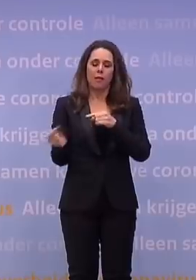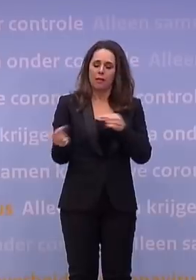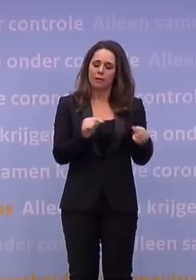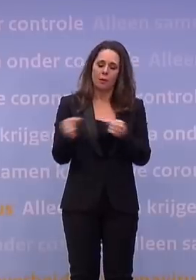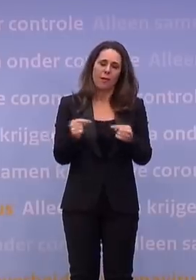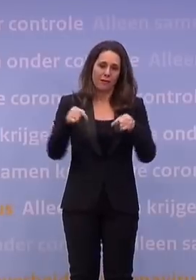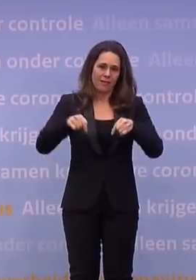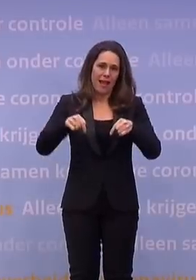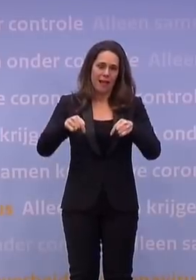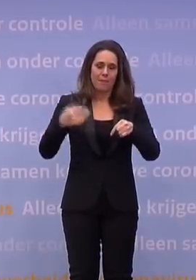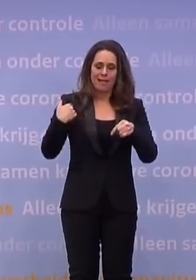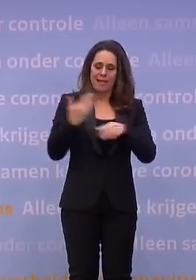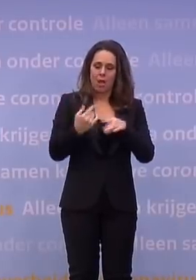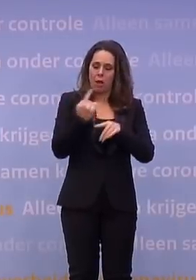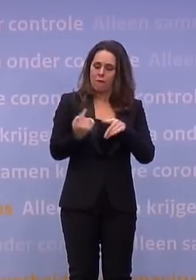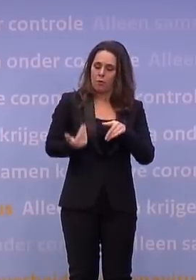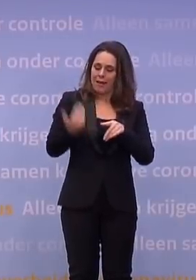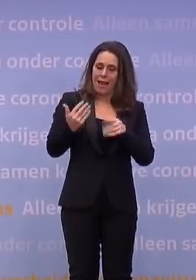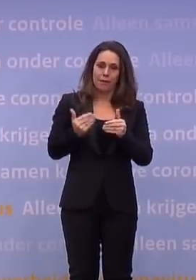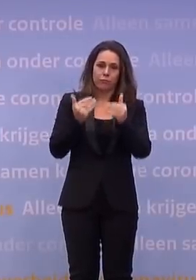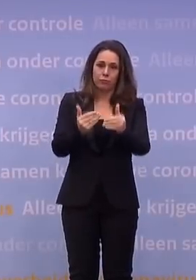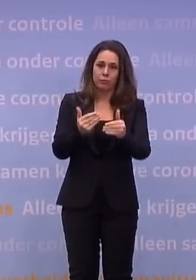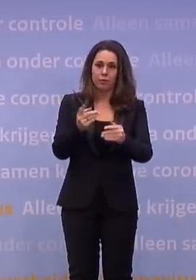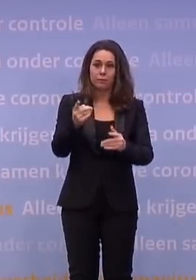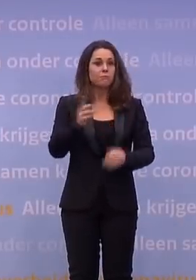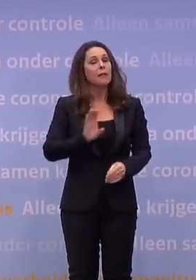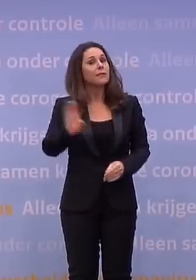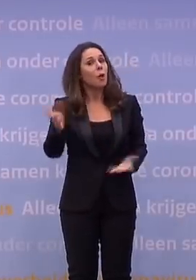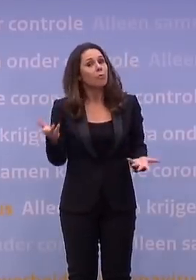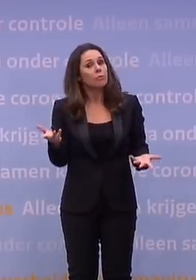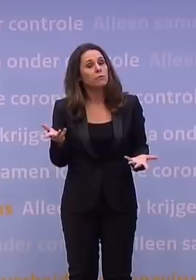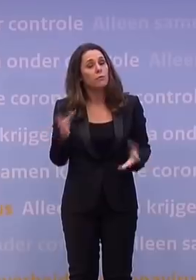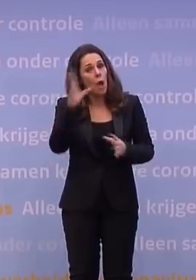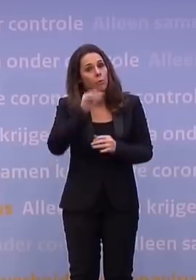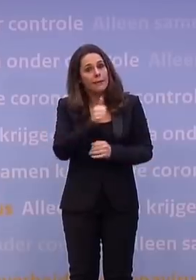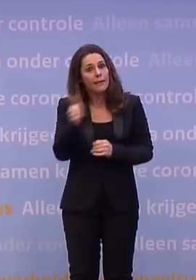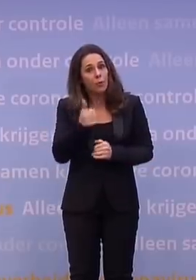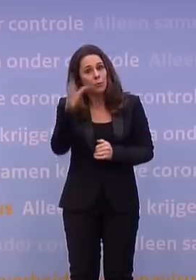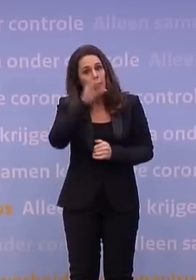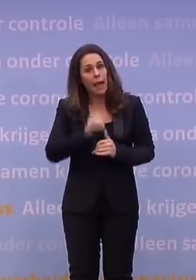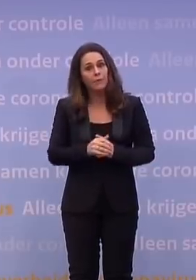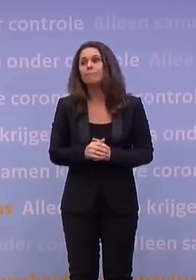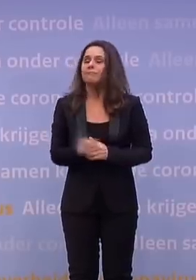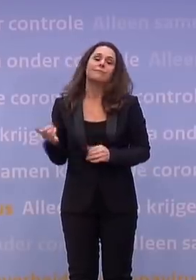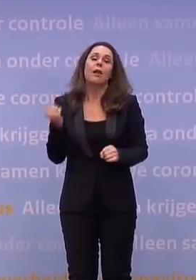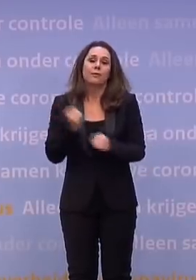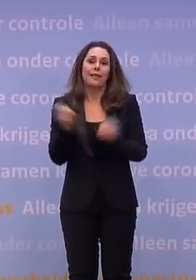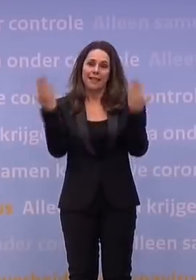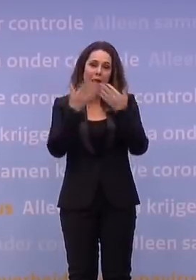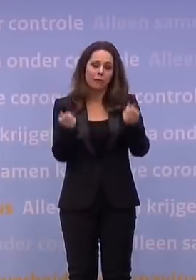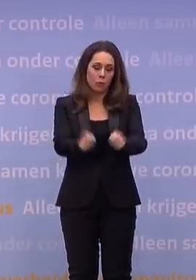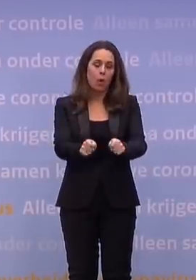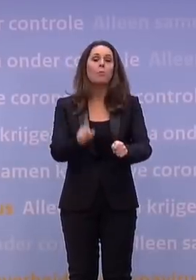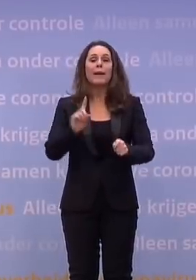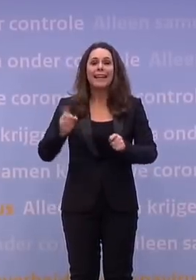verschoven naar morgen. Dat staat er niet, dus dan hoop je maar dat iedereen dat goed begrijpt. Sowieso gaat de avondklok alleen er komen als wij ook in de Kamer daar